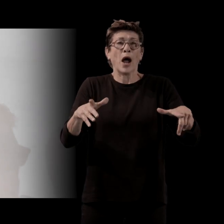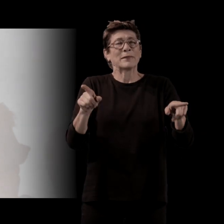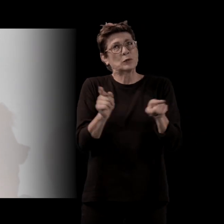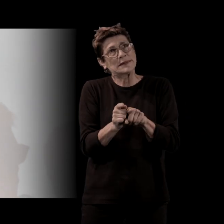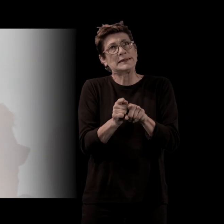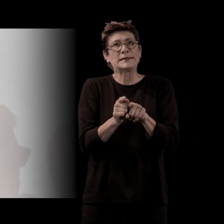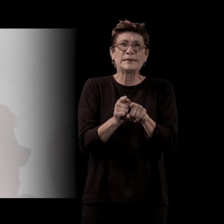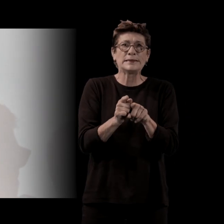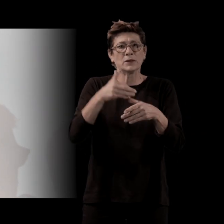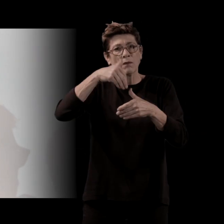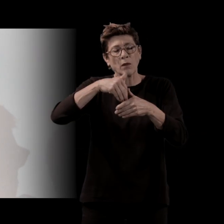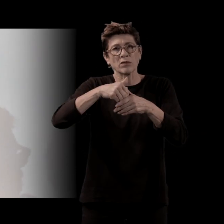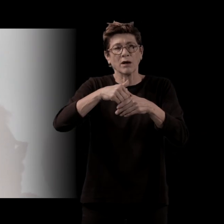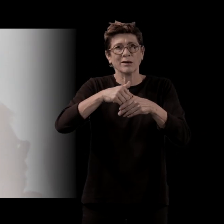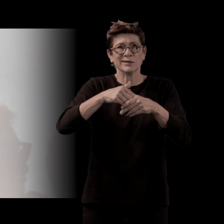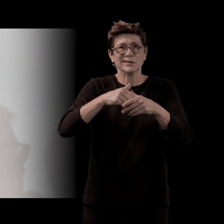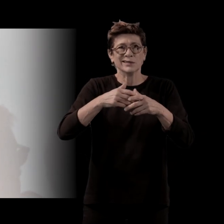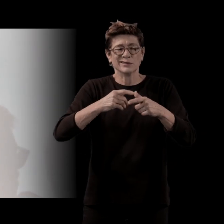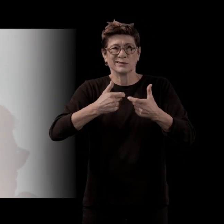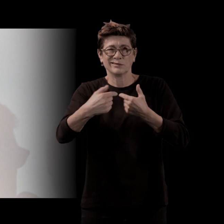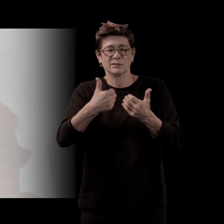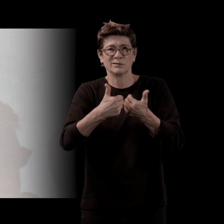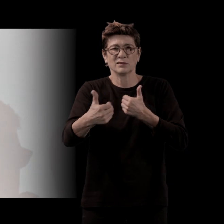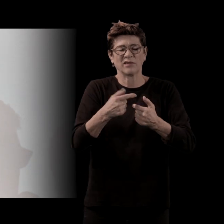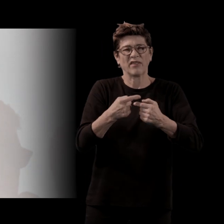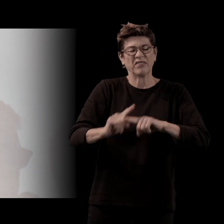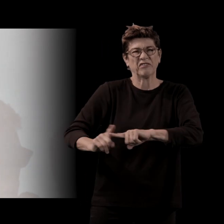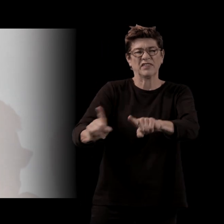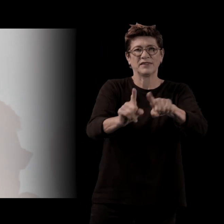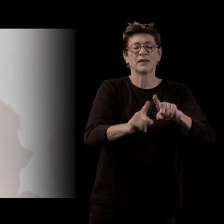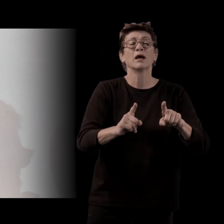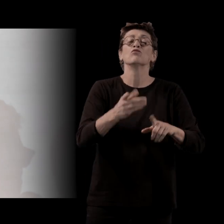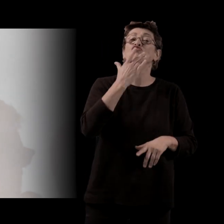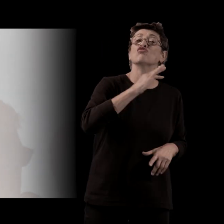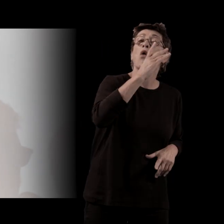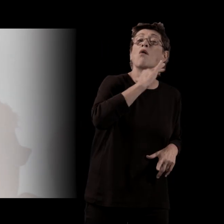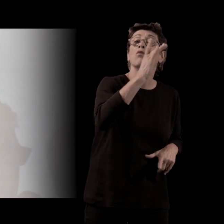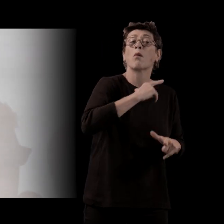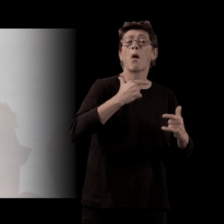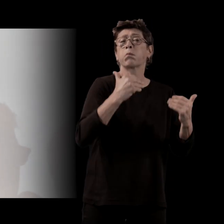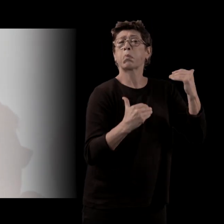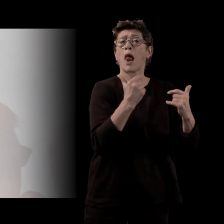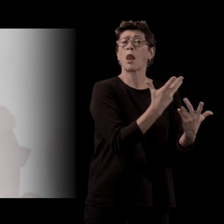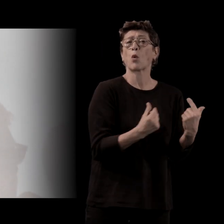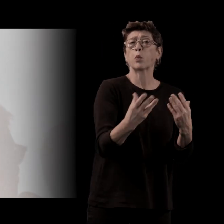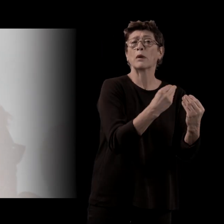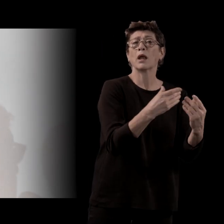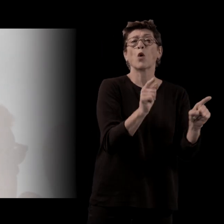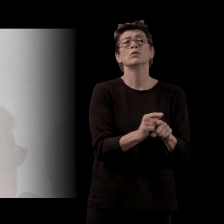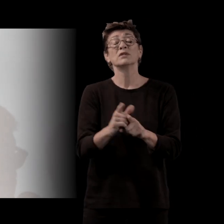fondamentale, c'est-à-dire que c'est à la fois une chanson qu'on écoute dans les balles populaires et puis à la fin des fêtes de HEC. Donc, ce n